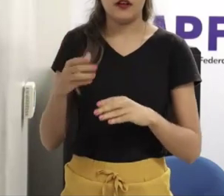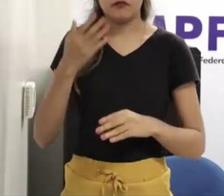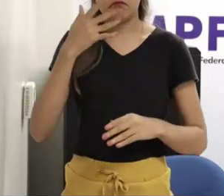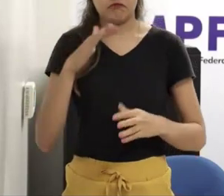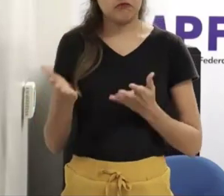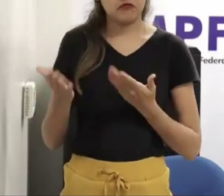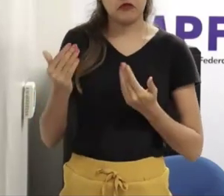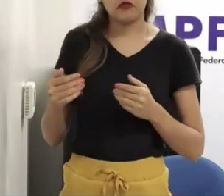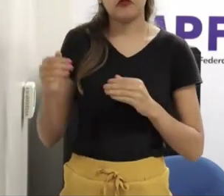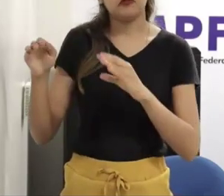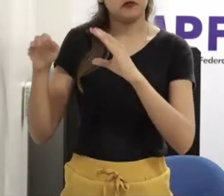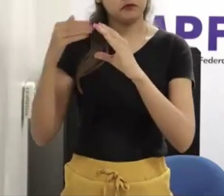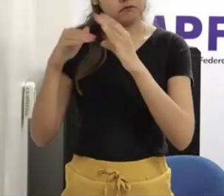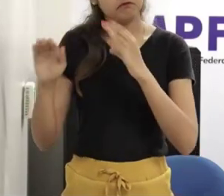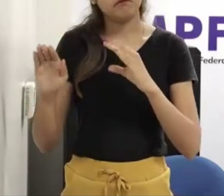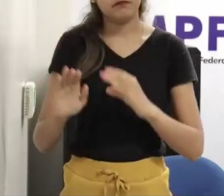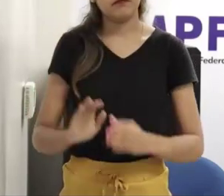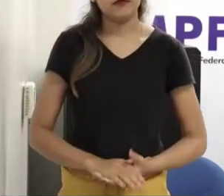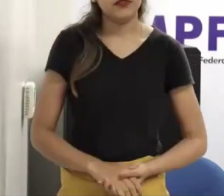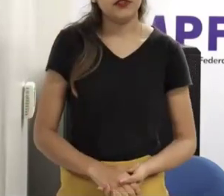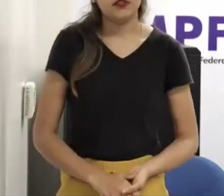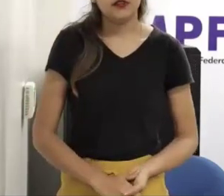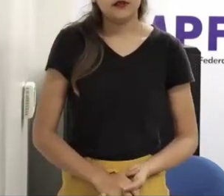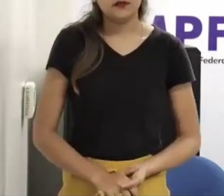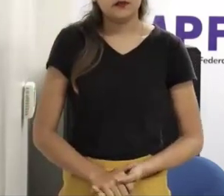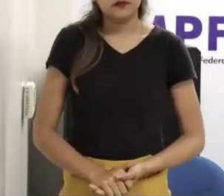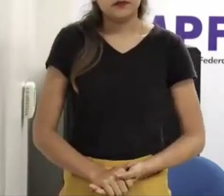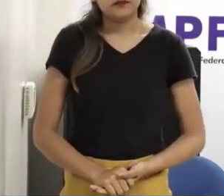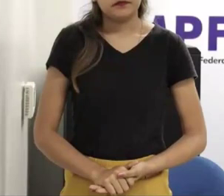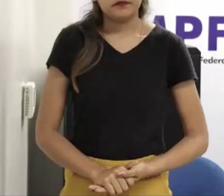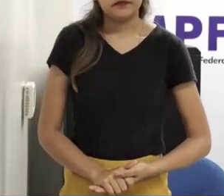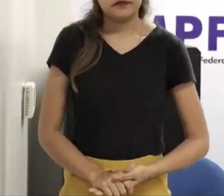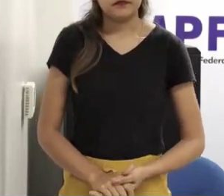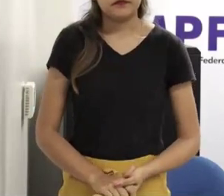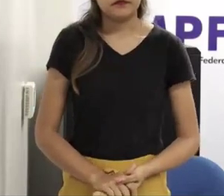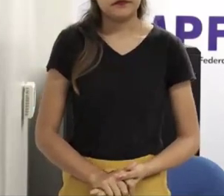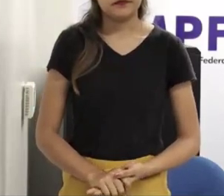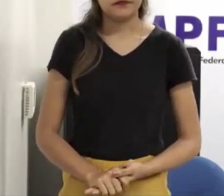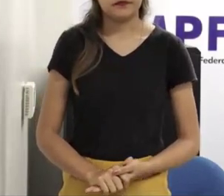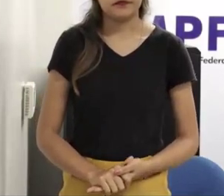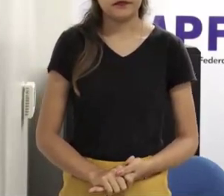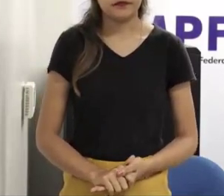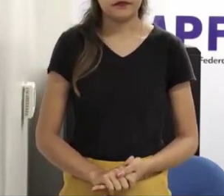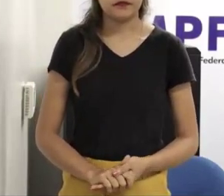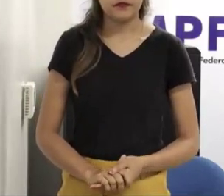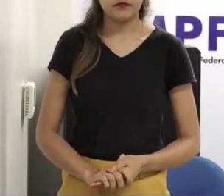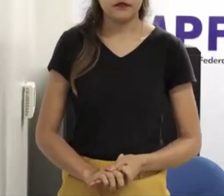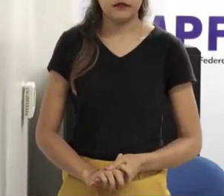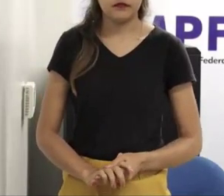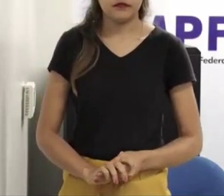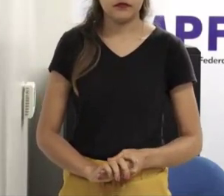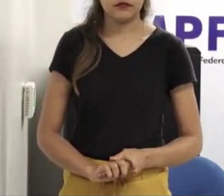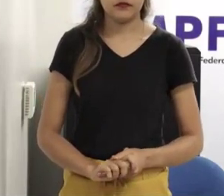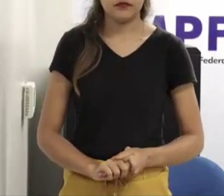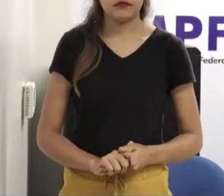caem, acho que talvez, a gente conversou em outros momentos, né? E daí começa a cair numa rede de chantagem, de mandar mais